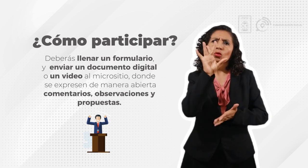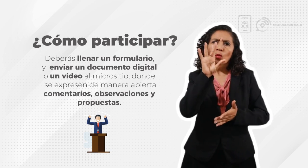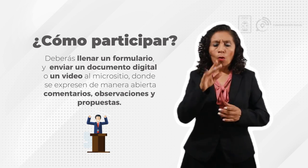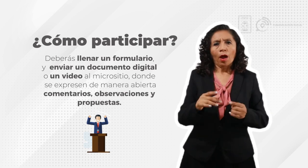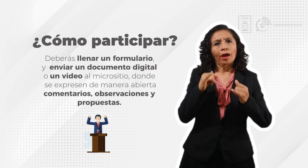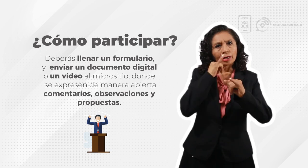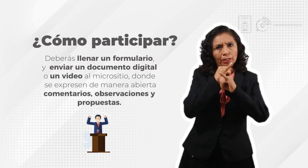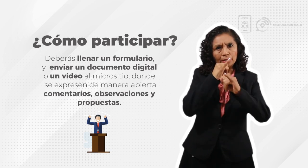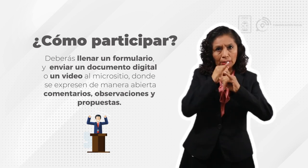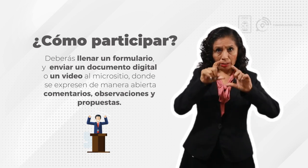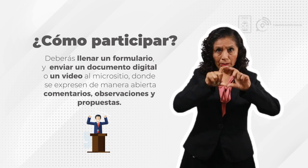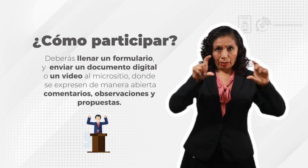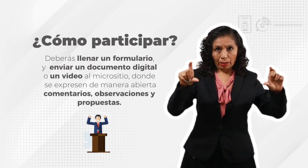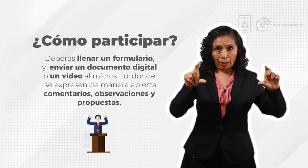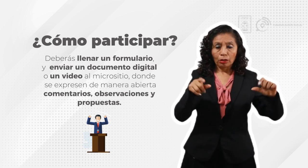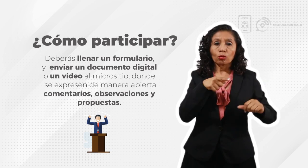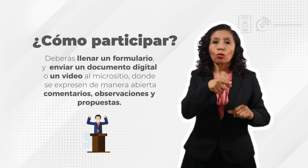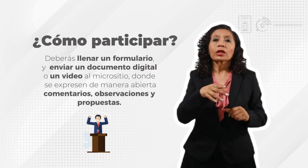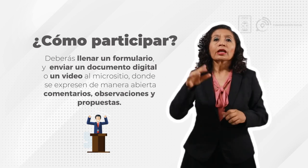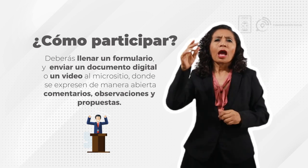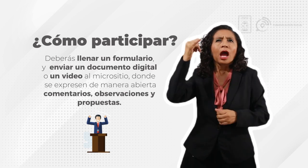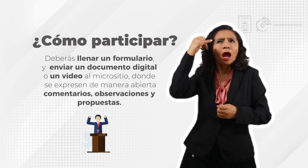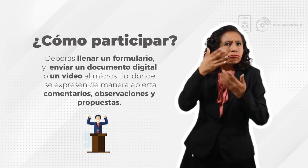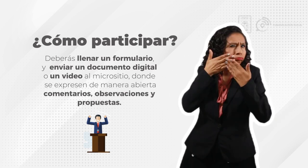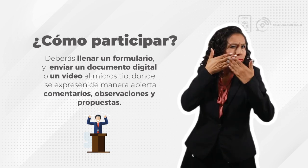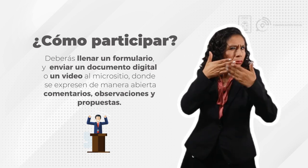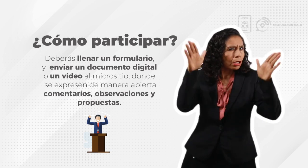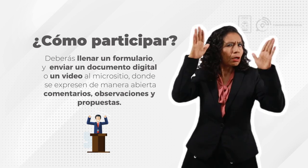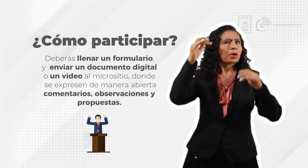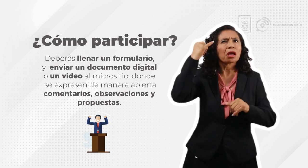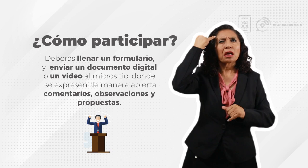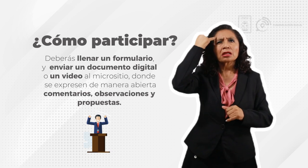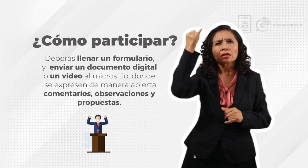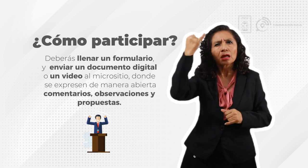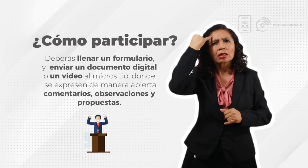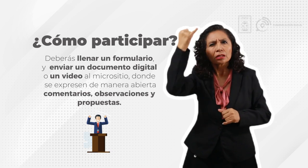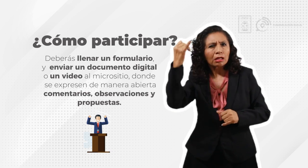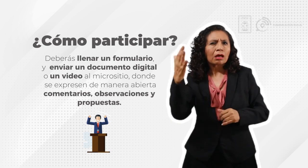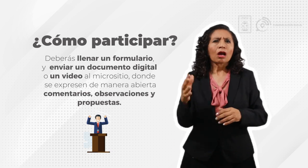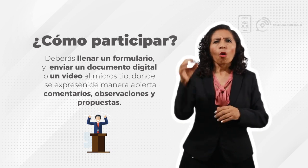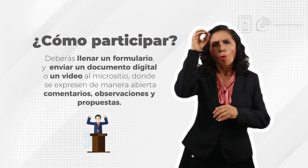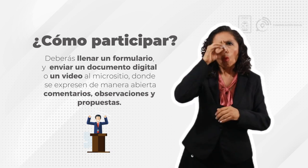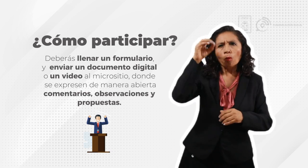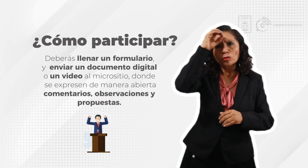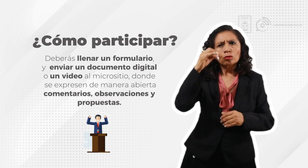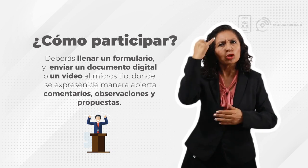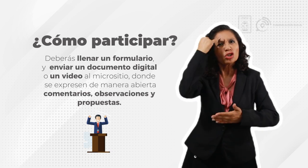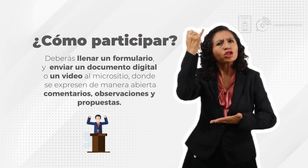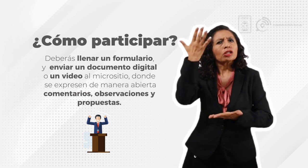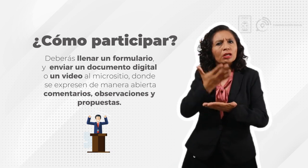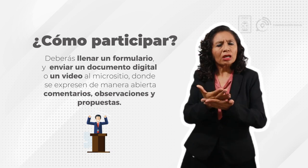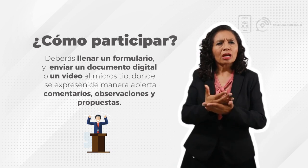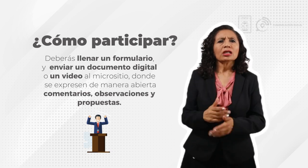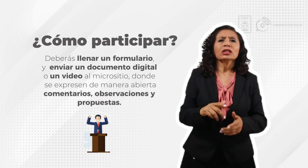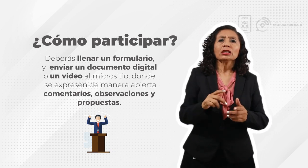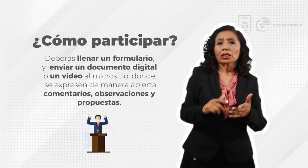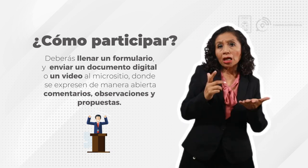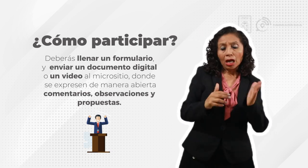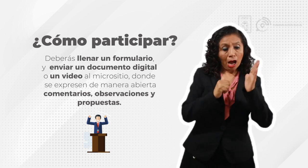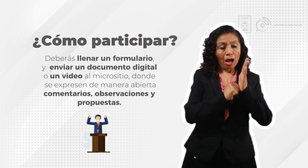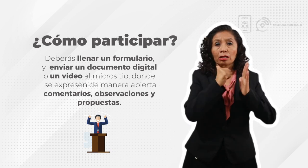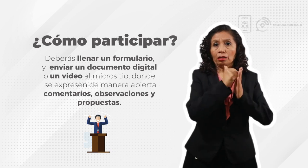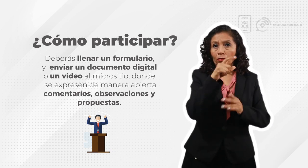mismo que deberás subir al micrositio donde se expresen de manera abierta comentarios, observaciones y propuestas